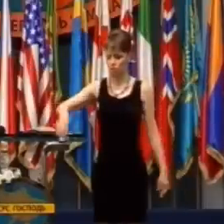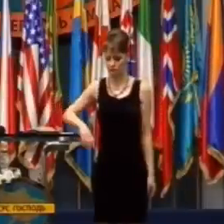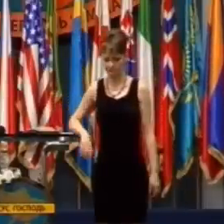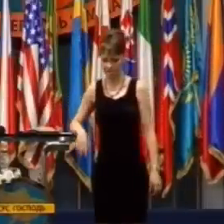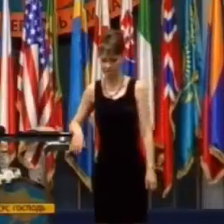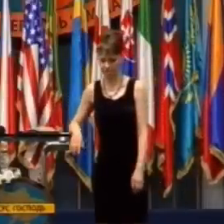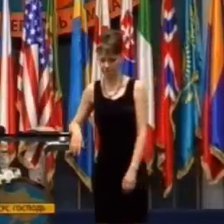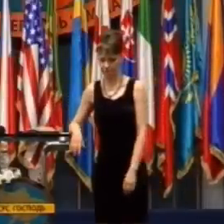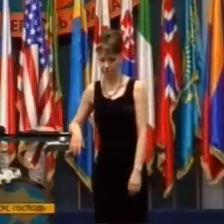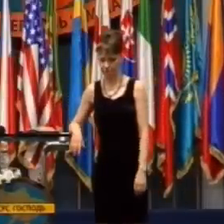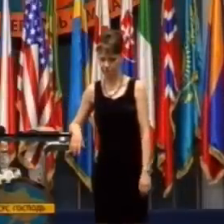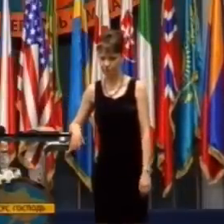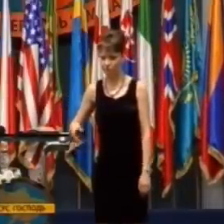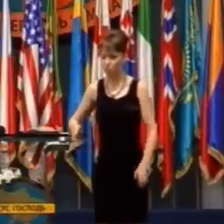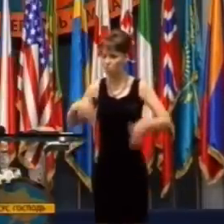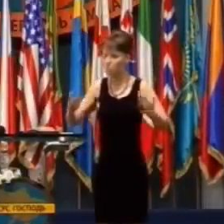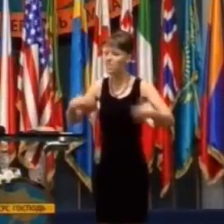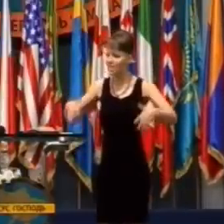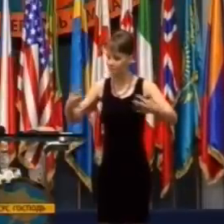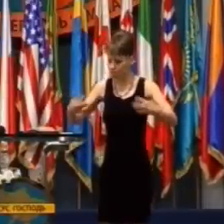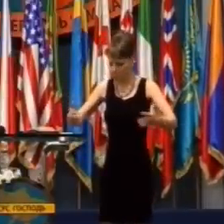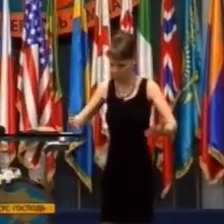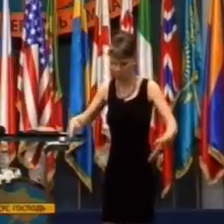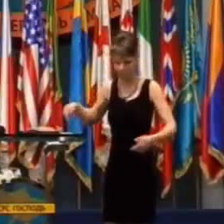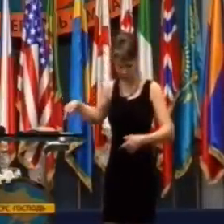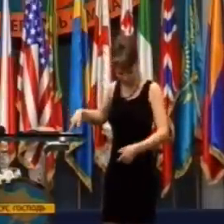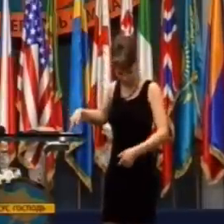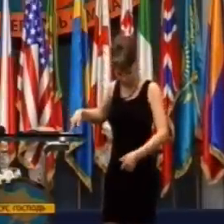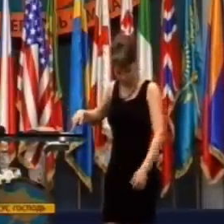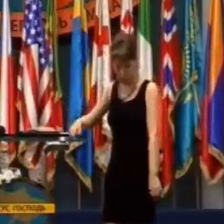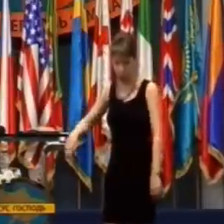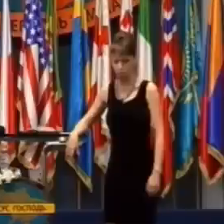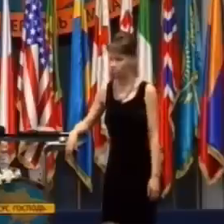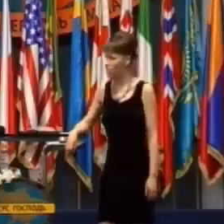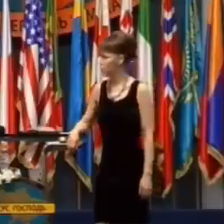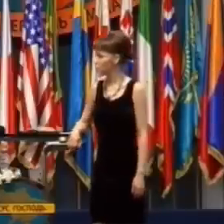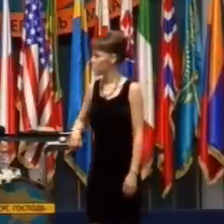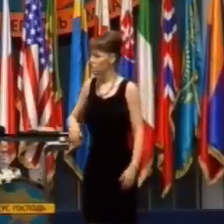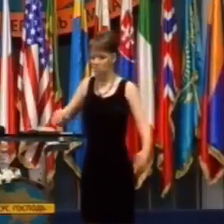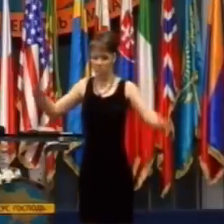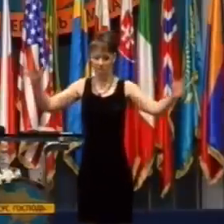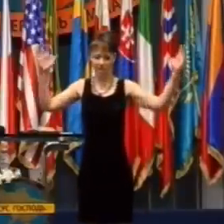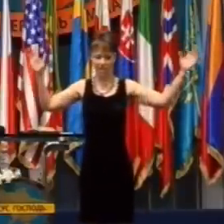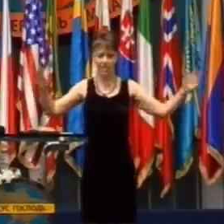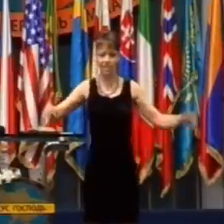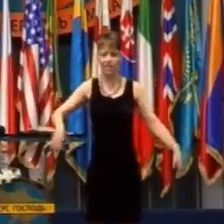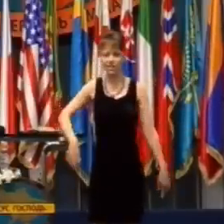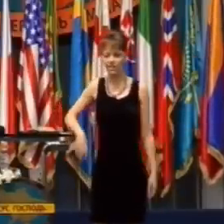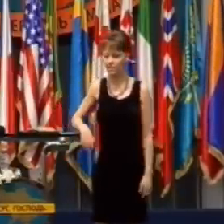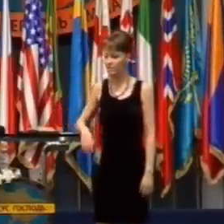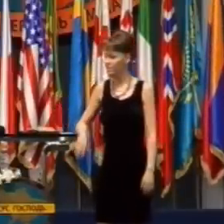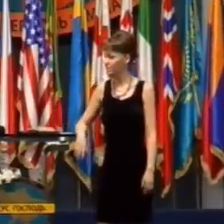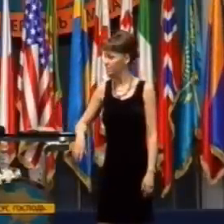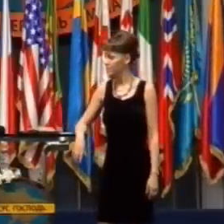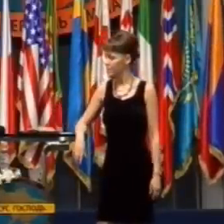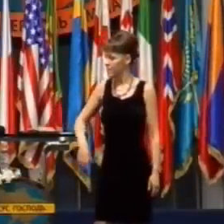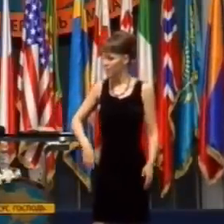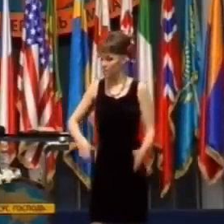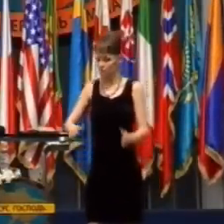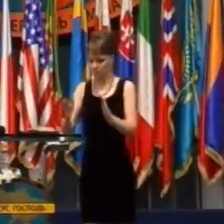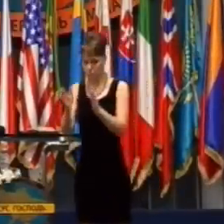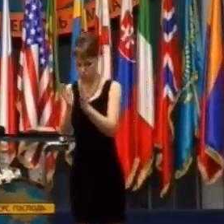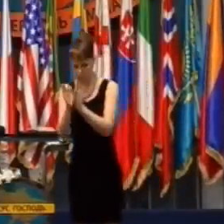zmizne. A pritom je na to vytrénovaný rýchlo. Veľká energia na jednej strane,